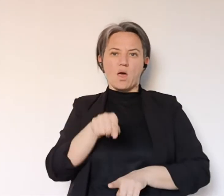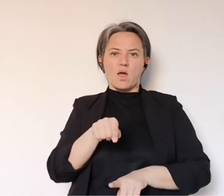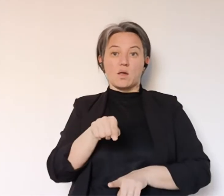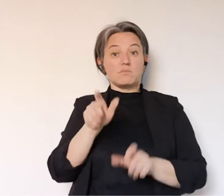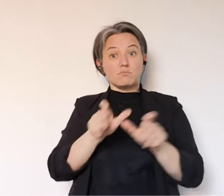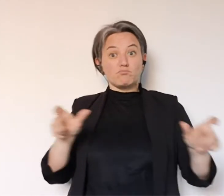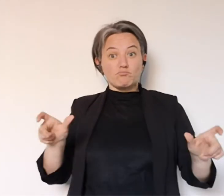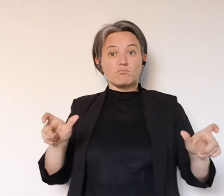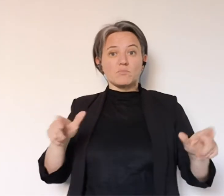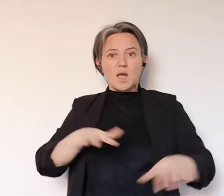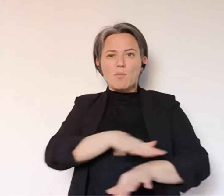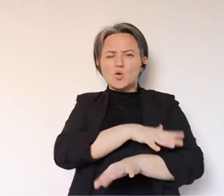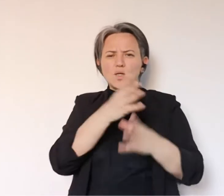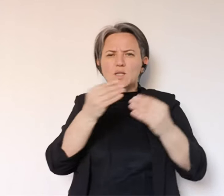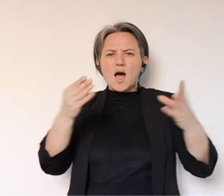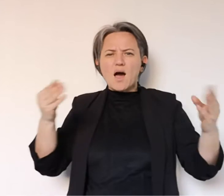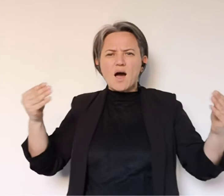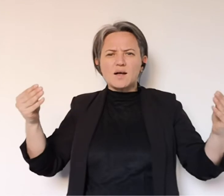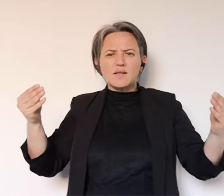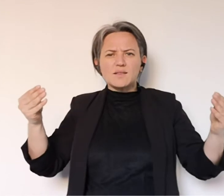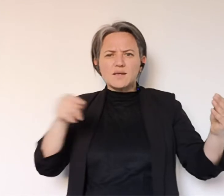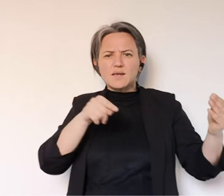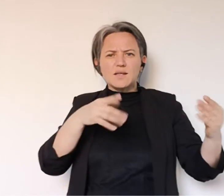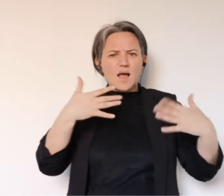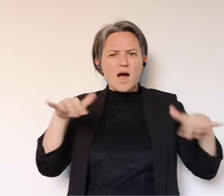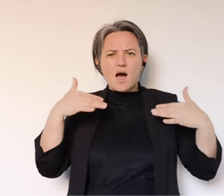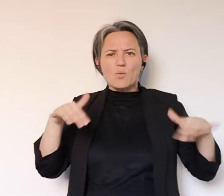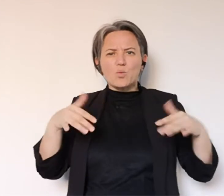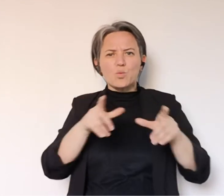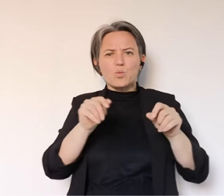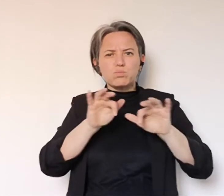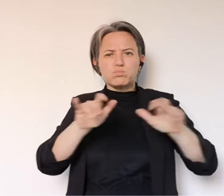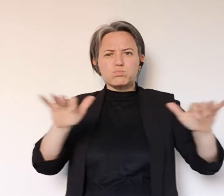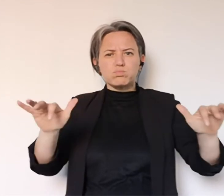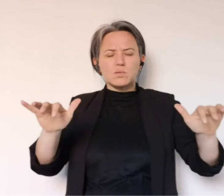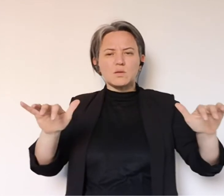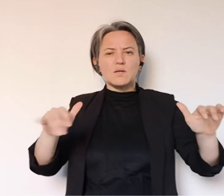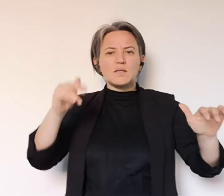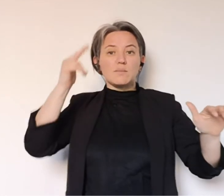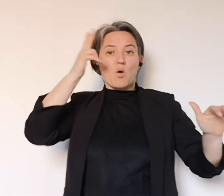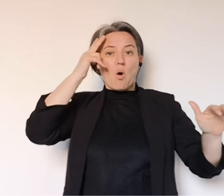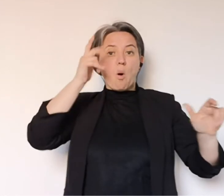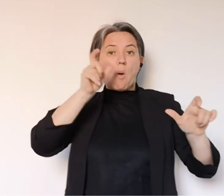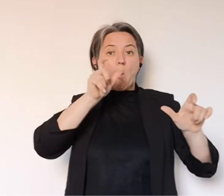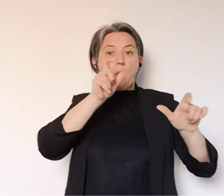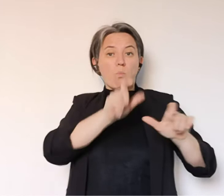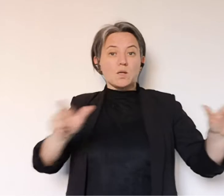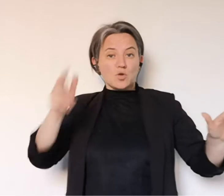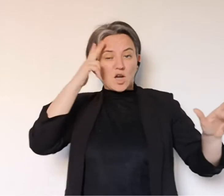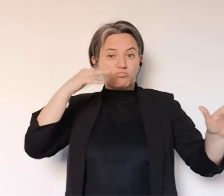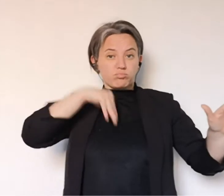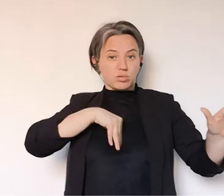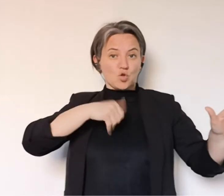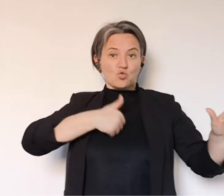come quella vista ieri che penso abbia emozionato tutti, non soltanto le persone che hanno uno spirito religioso